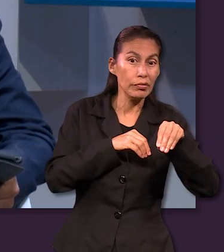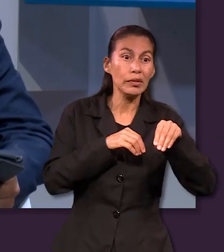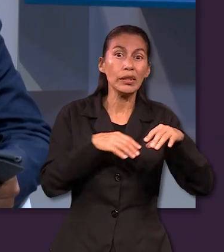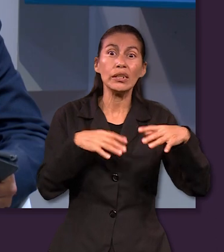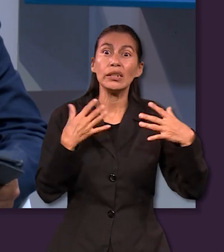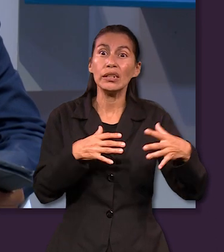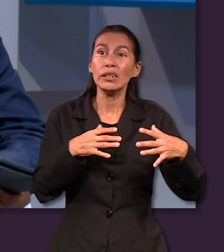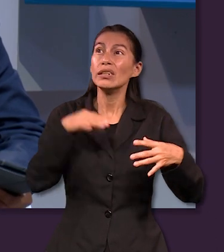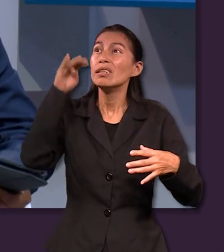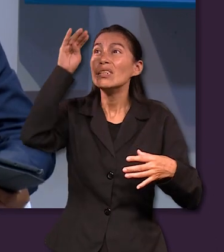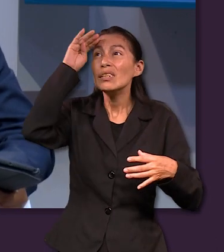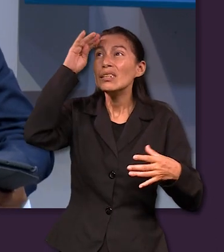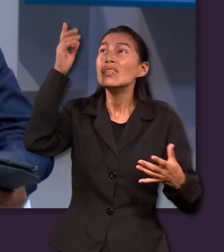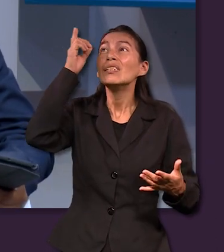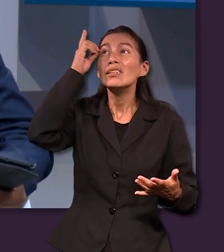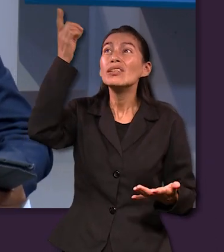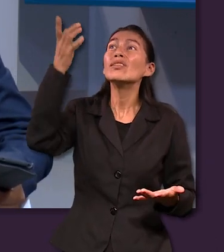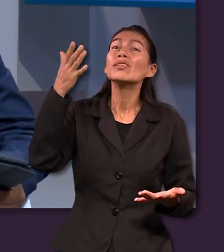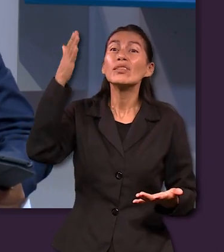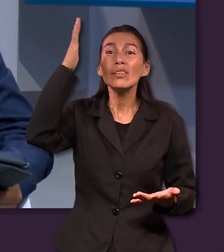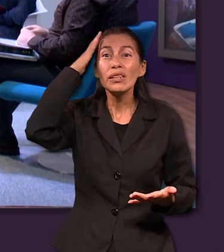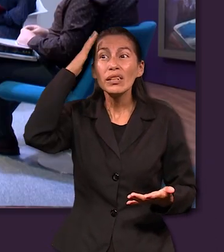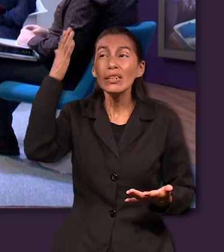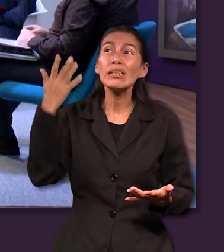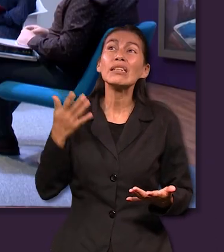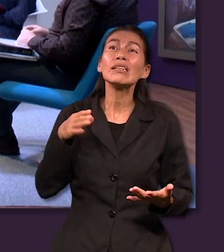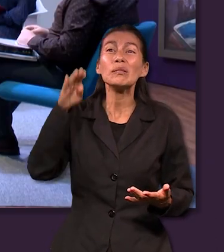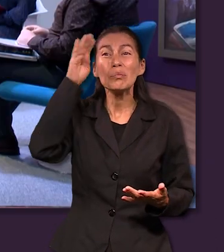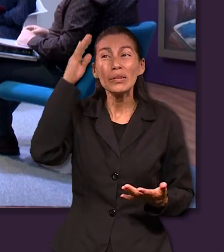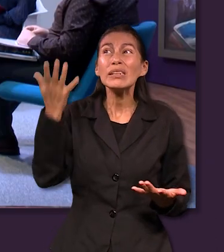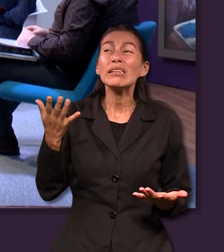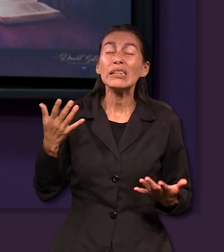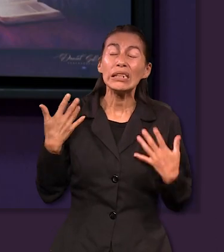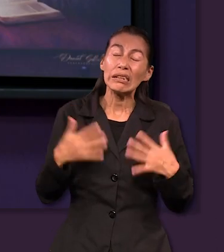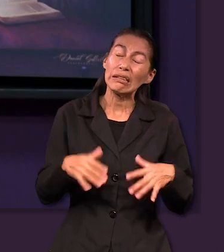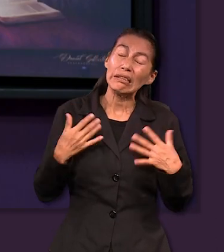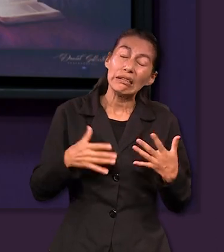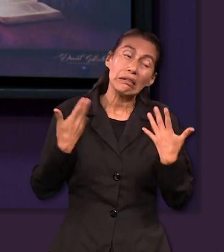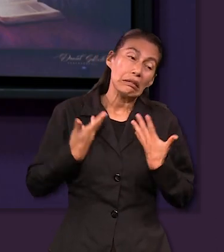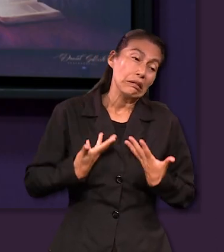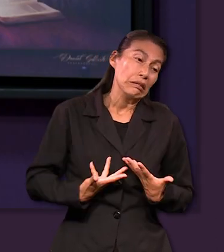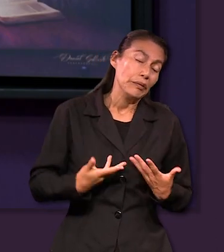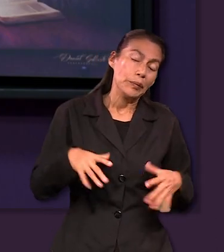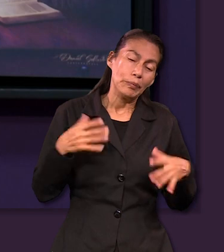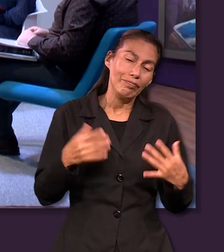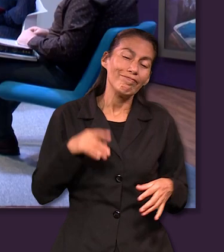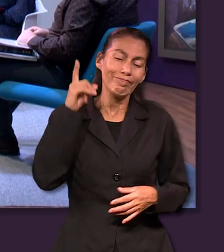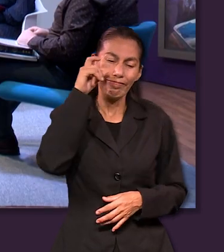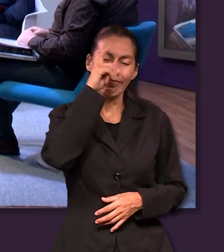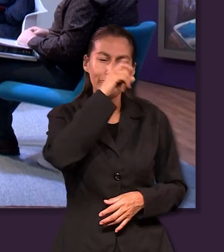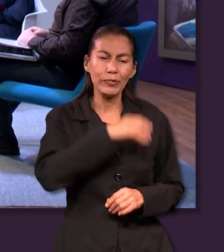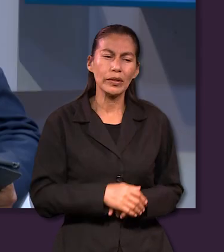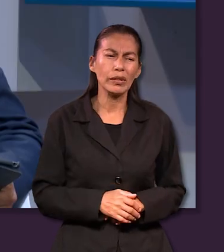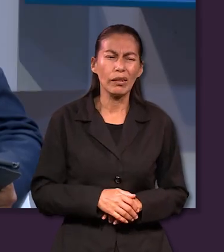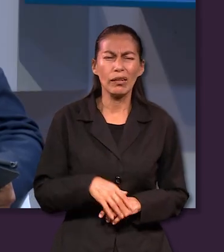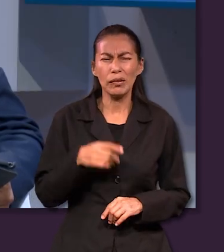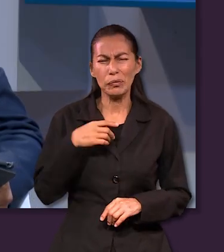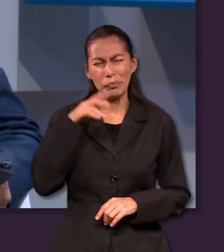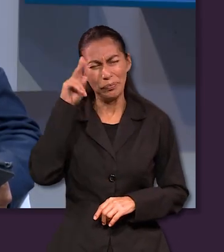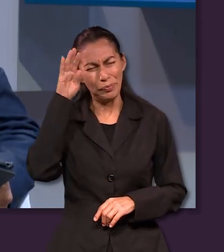y vivieras esa experiencia. ¿Qué pensarías de Dios? ¿Qué pensarías del líder? De toda la